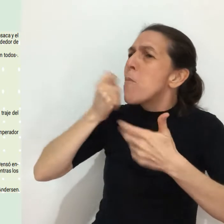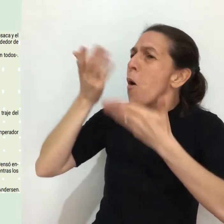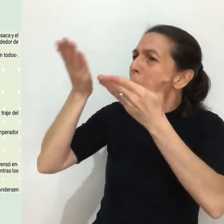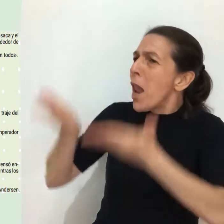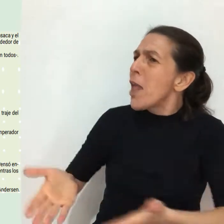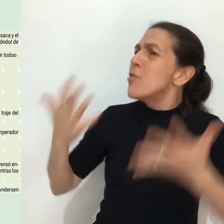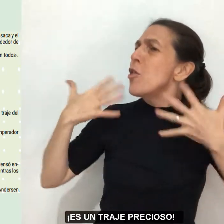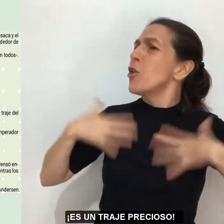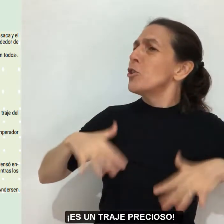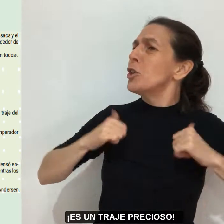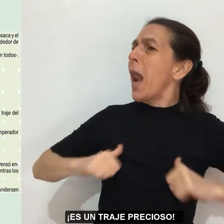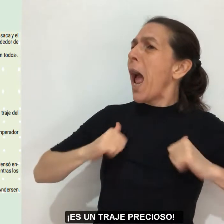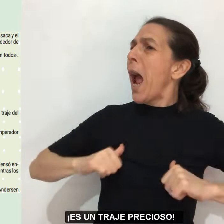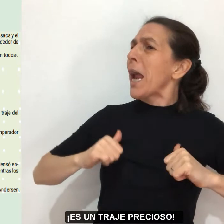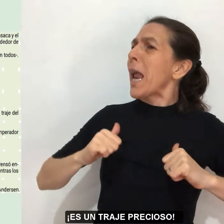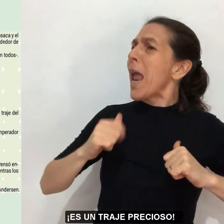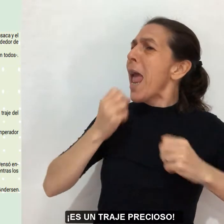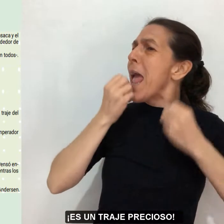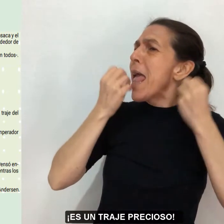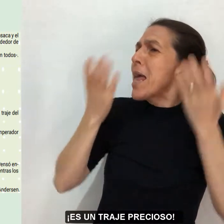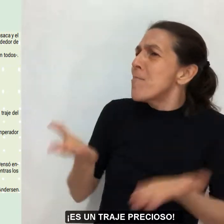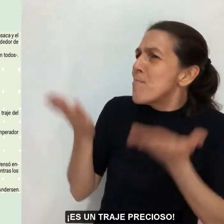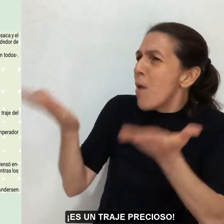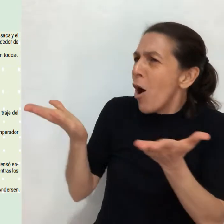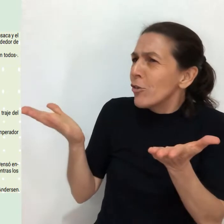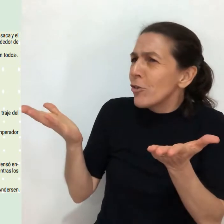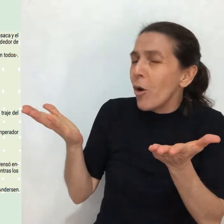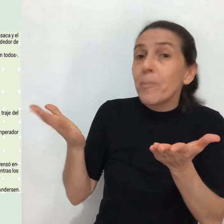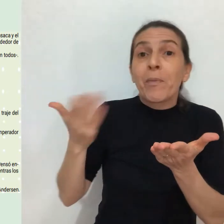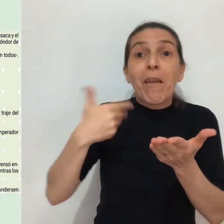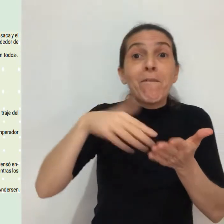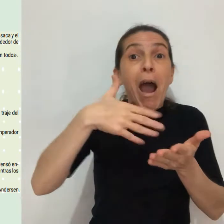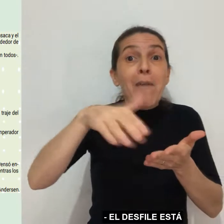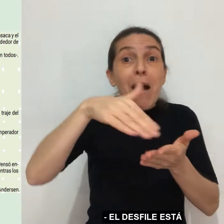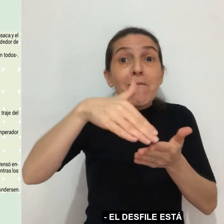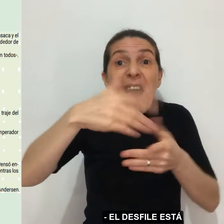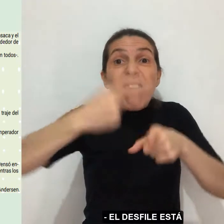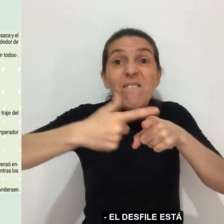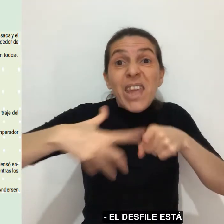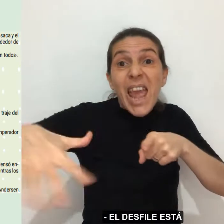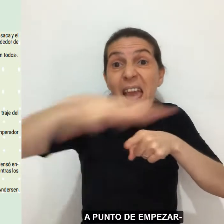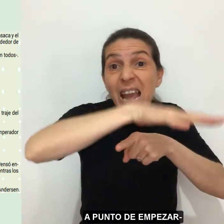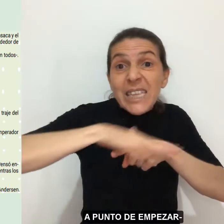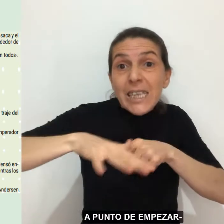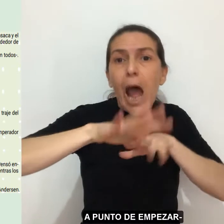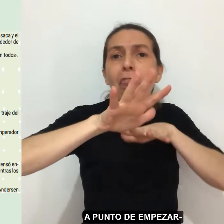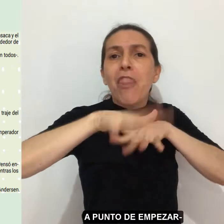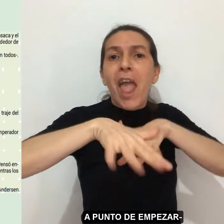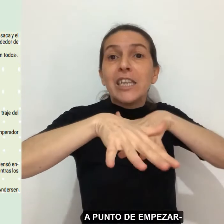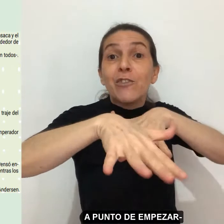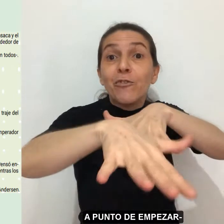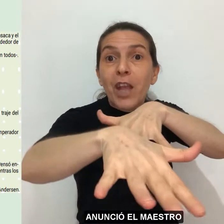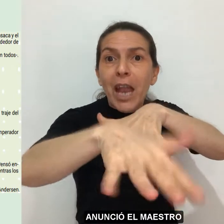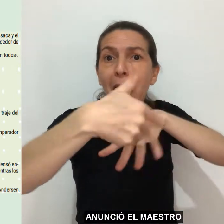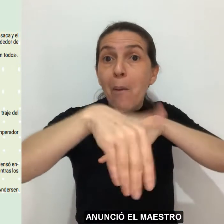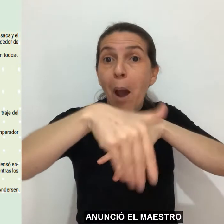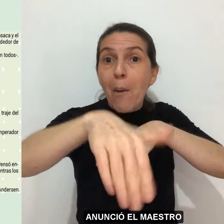—¡Es un traje precioso! —¡El desfile está a punto de empezar! —anunció el